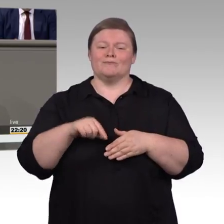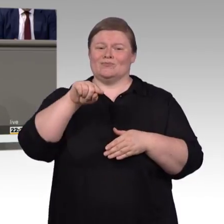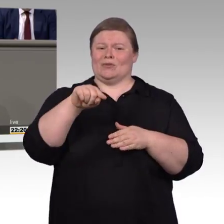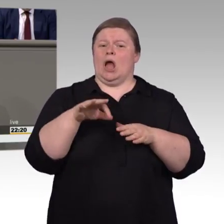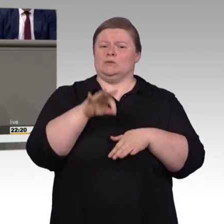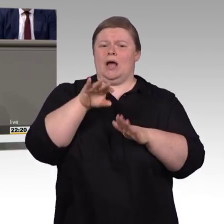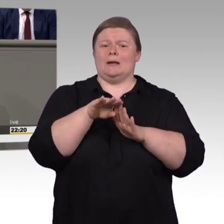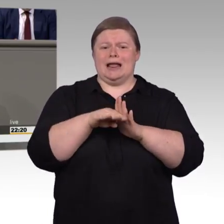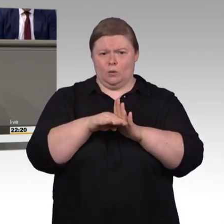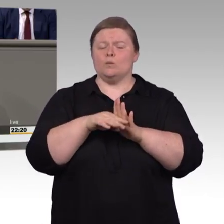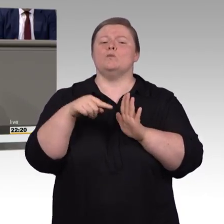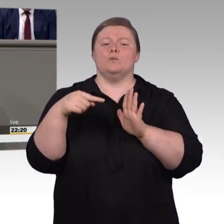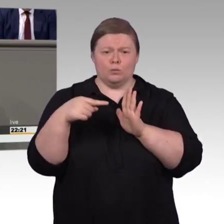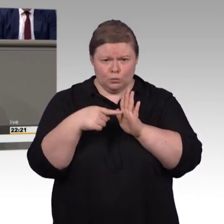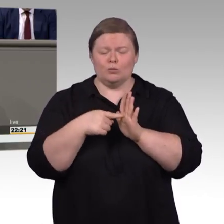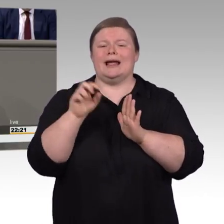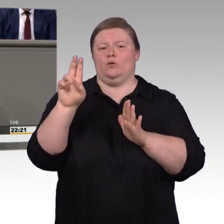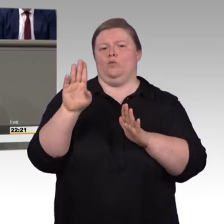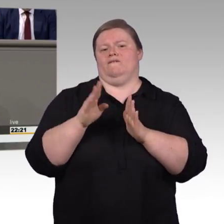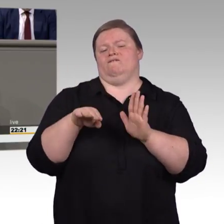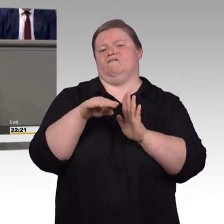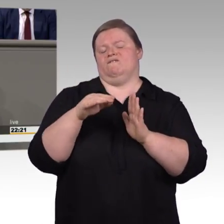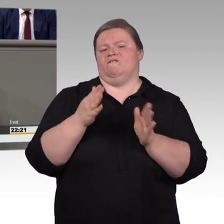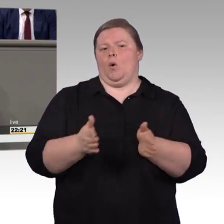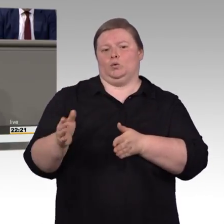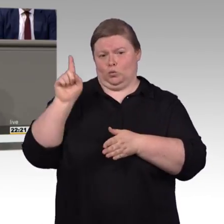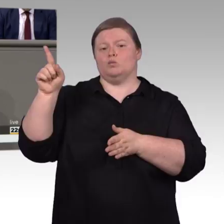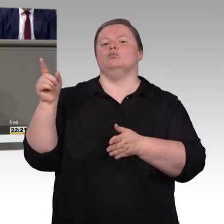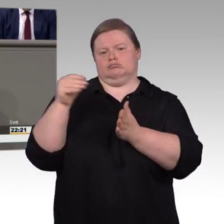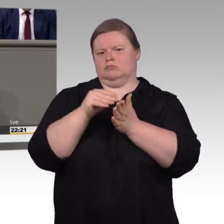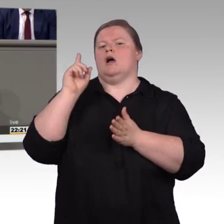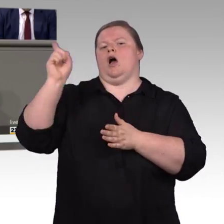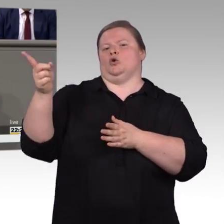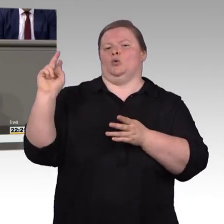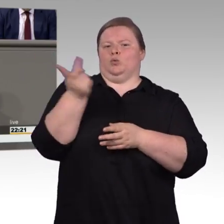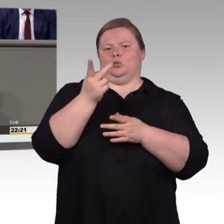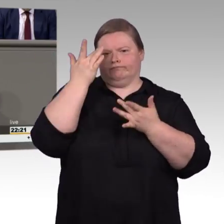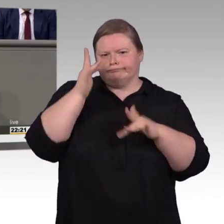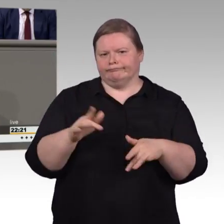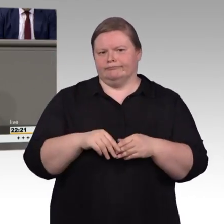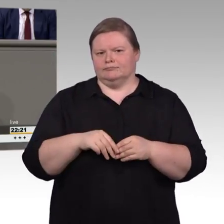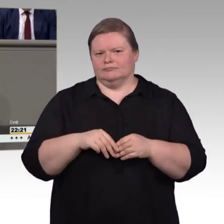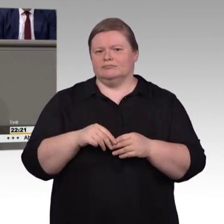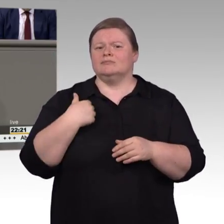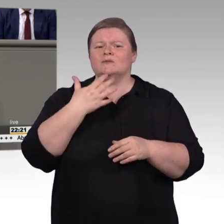Diese Ausnahmeregelungen werden auch von der EU-Verordnung zugelassen. Und hier,